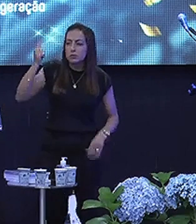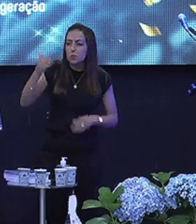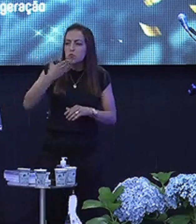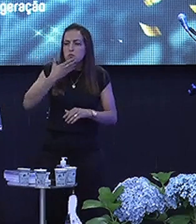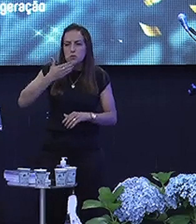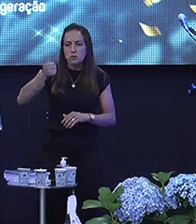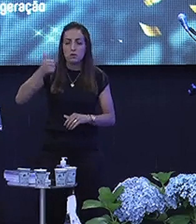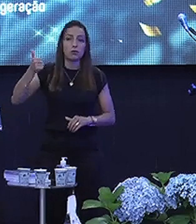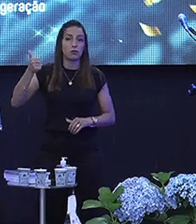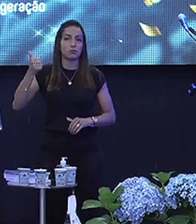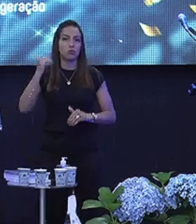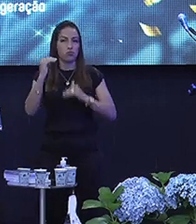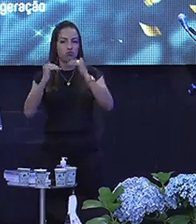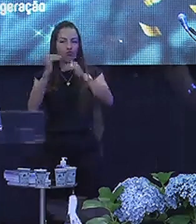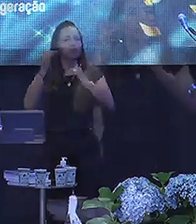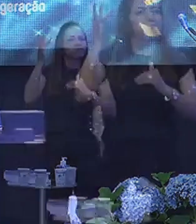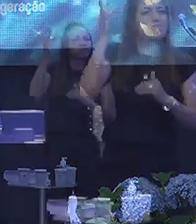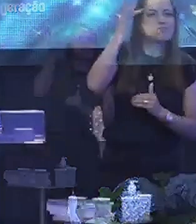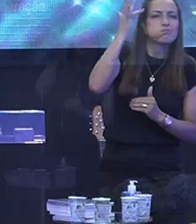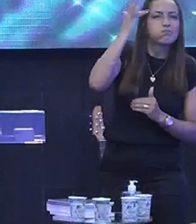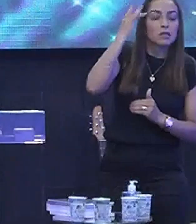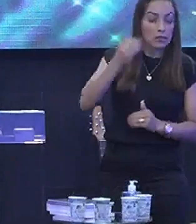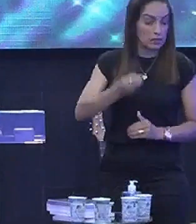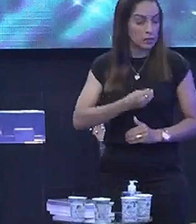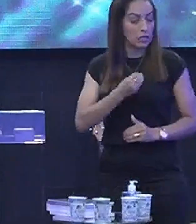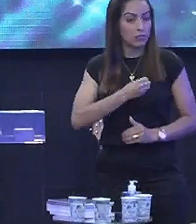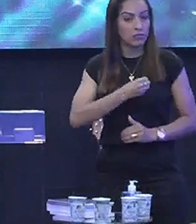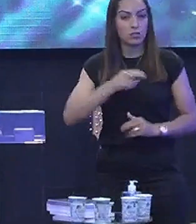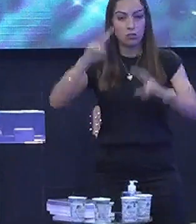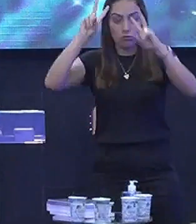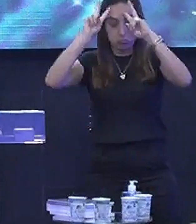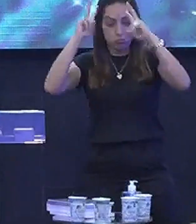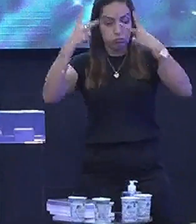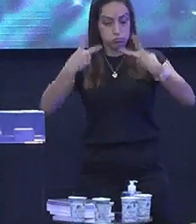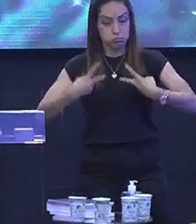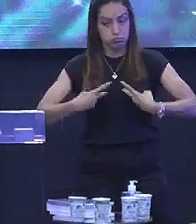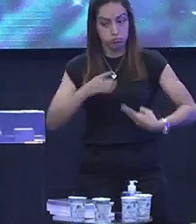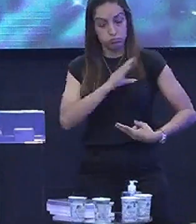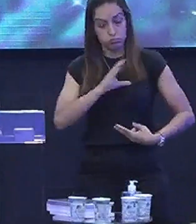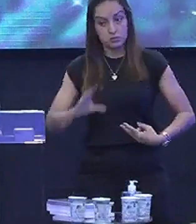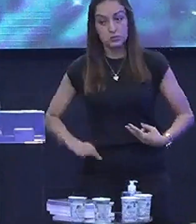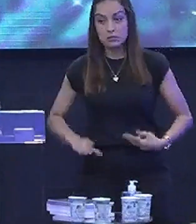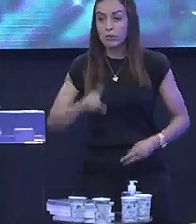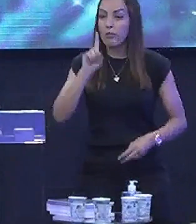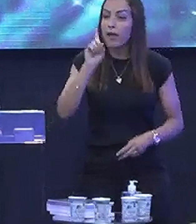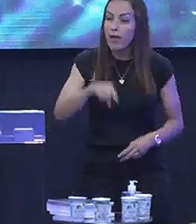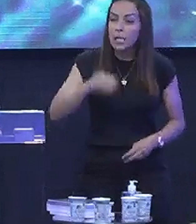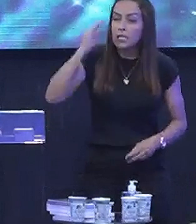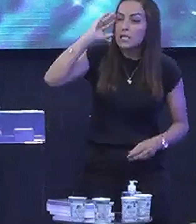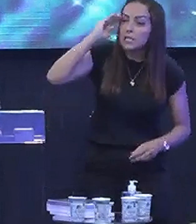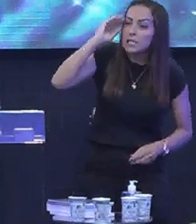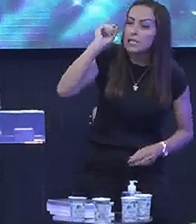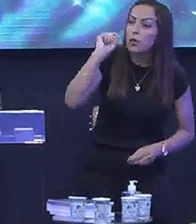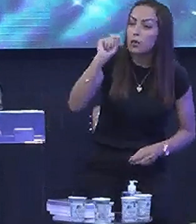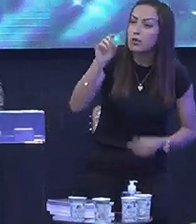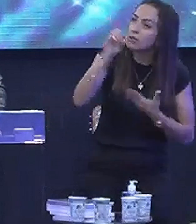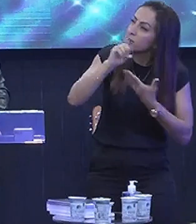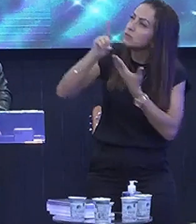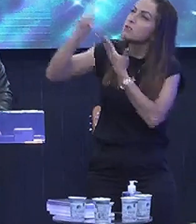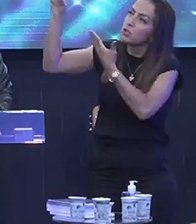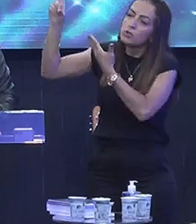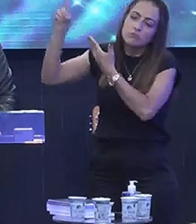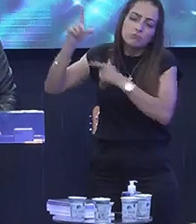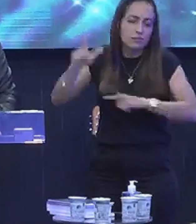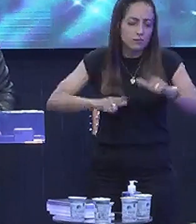melhores processos De maturidade na vida De um ser humano De um cristão É entender o que Deus está